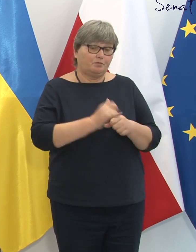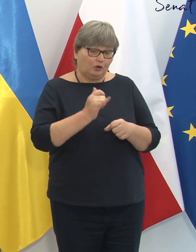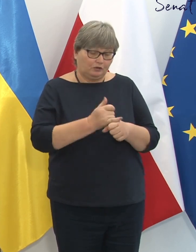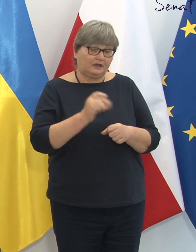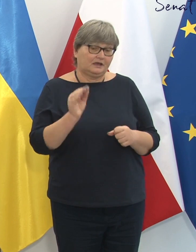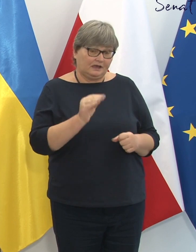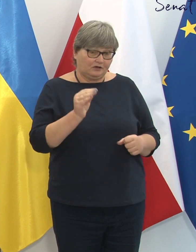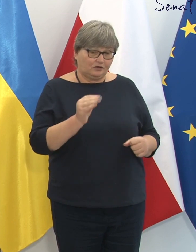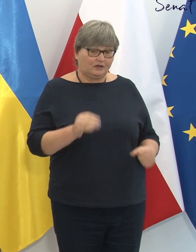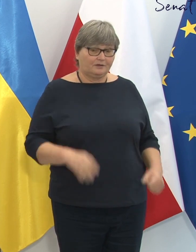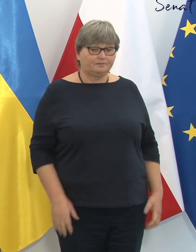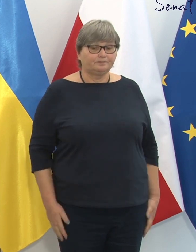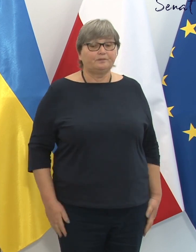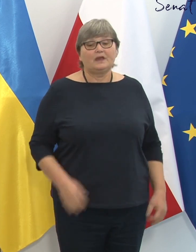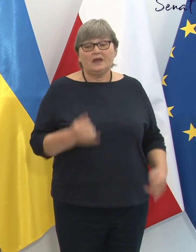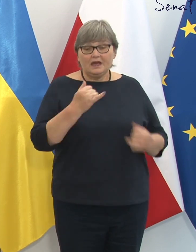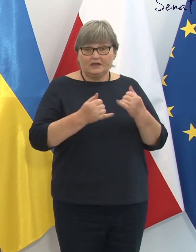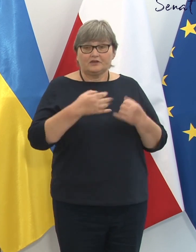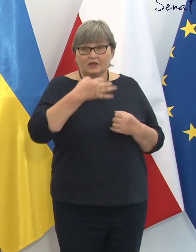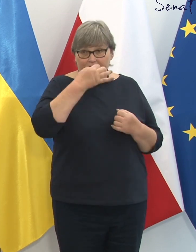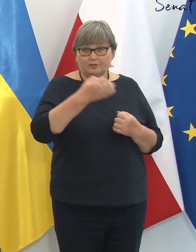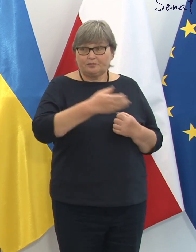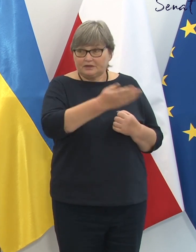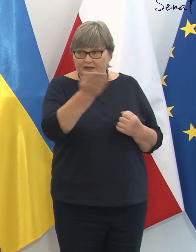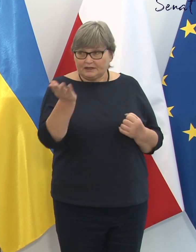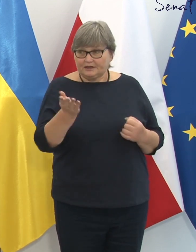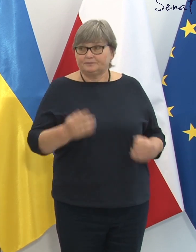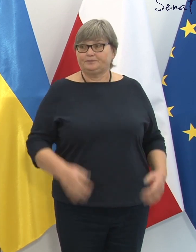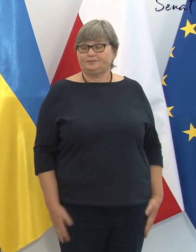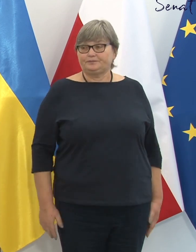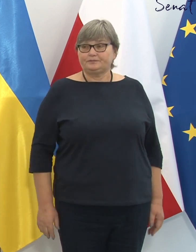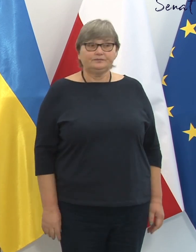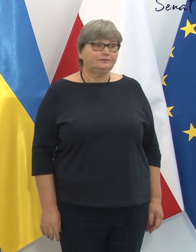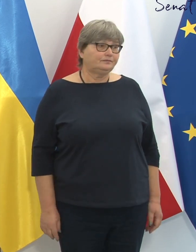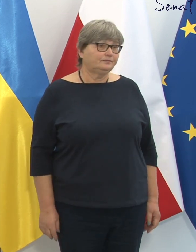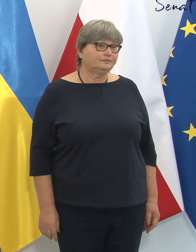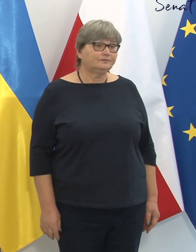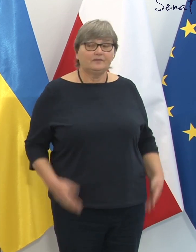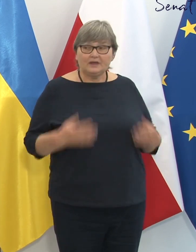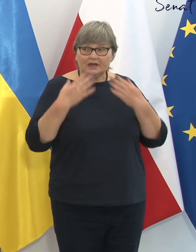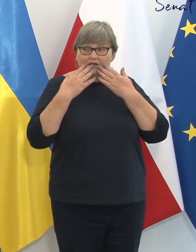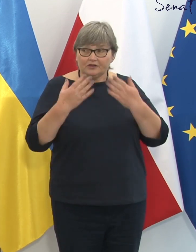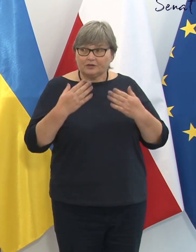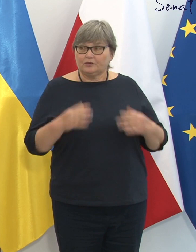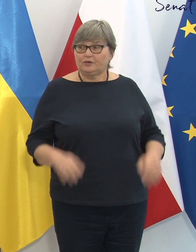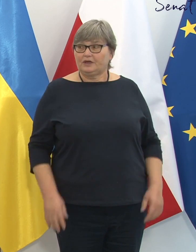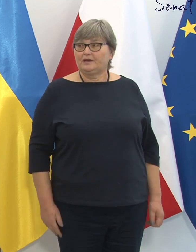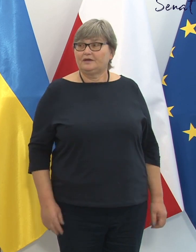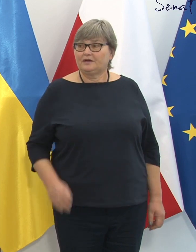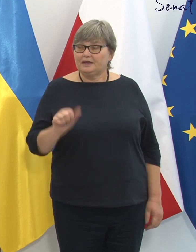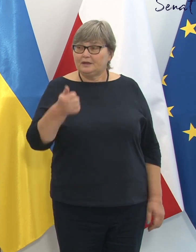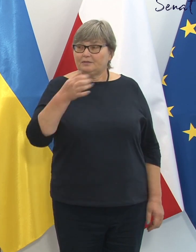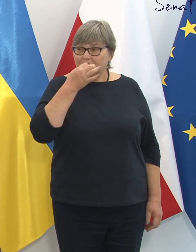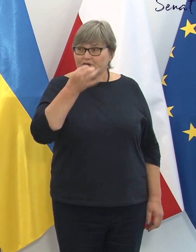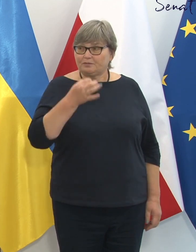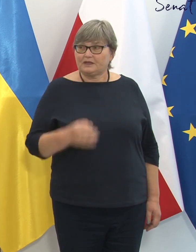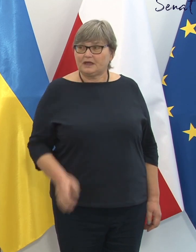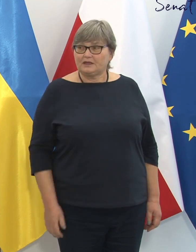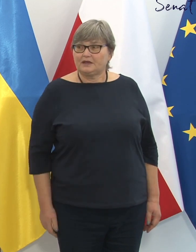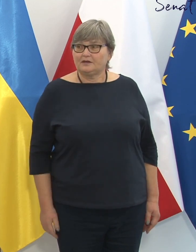Jeżeli macie Państwo pytania, jesteśmy do dyspozycji. Bardzo dziękuję, panie marszałku. Proszę bardzo, panie redaktorze.